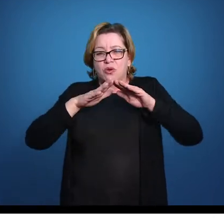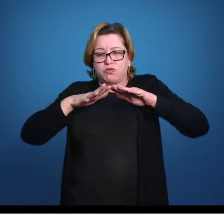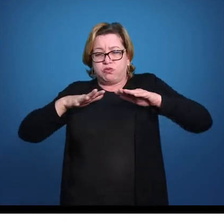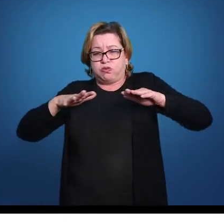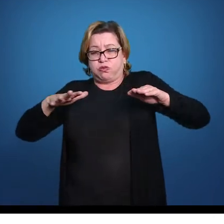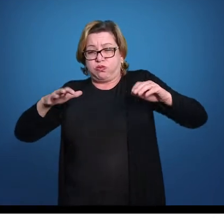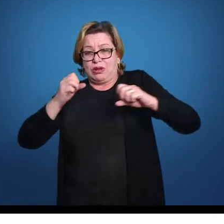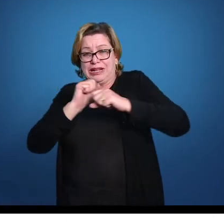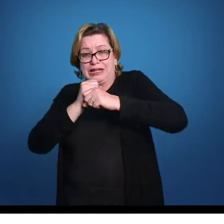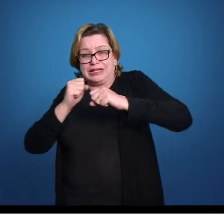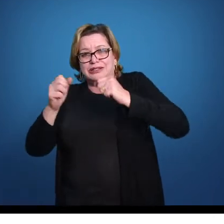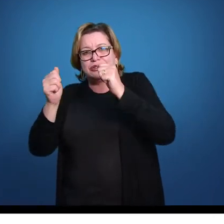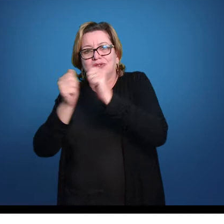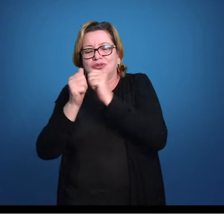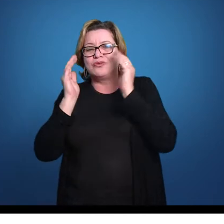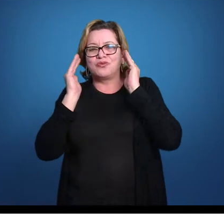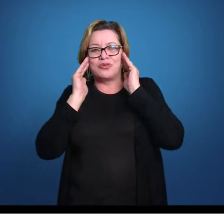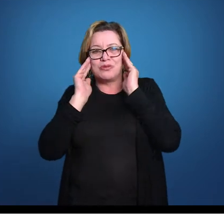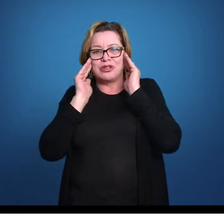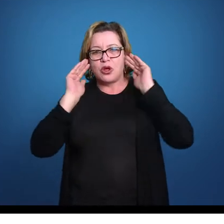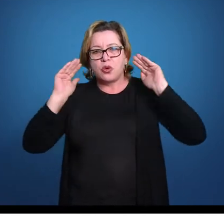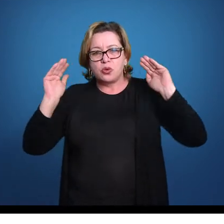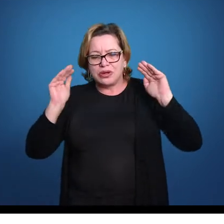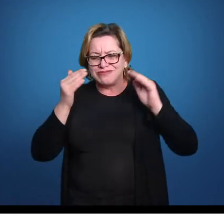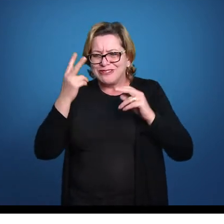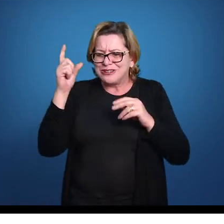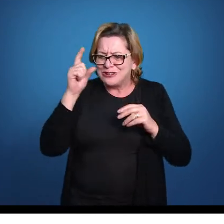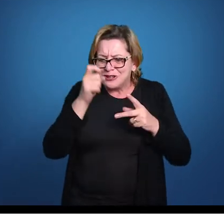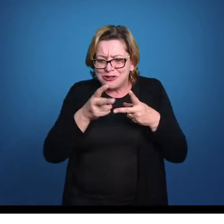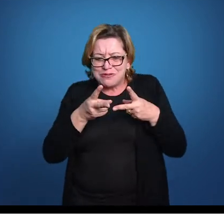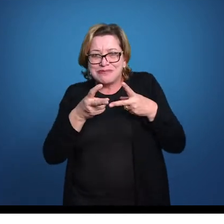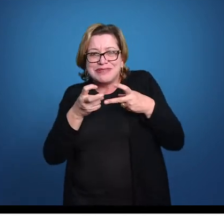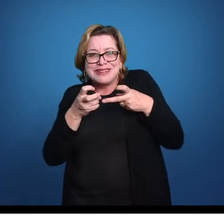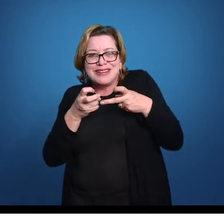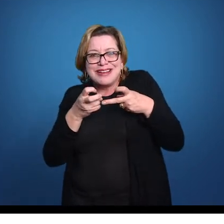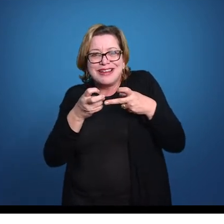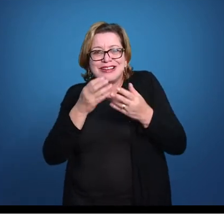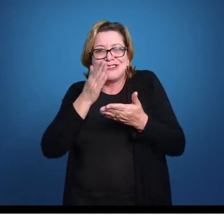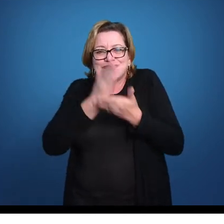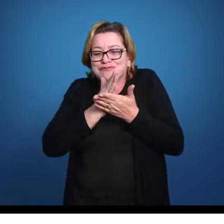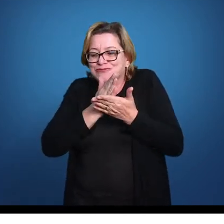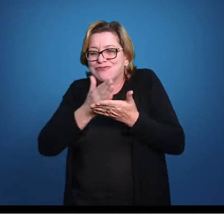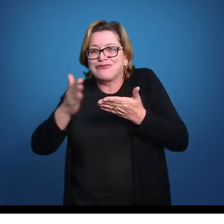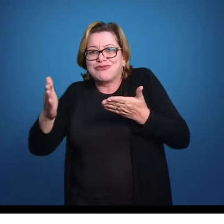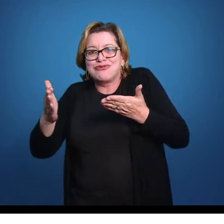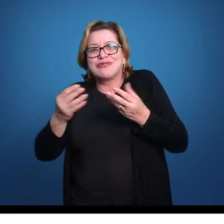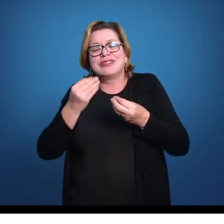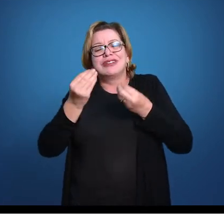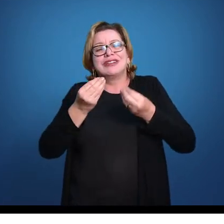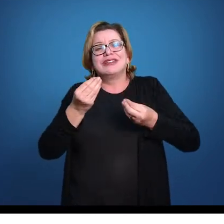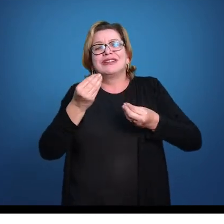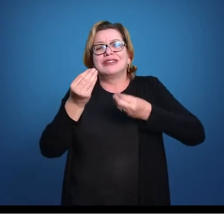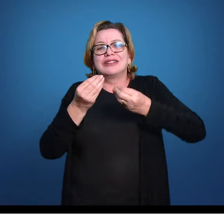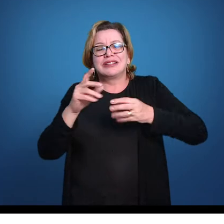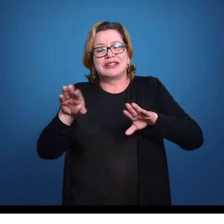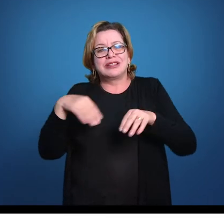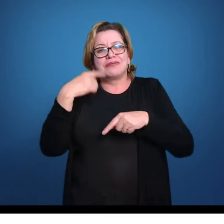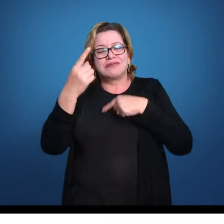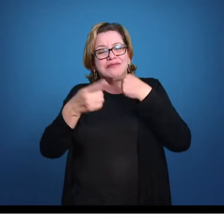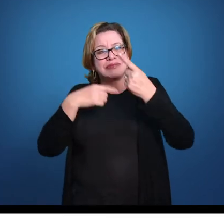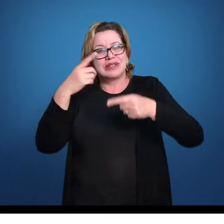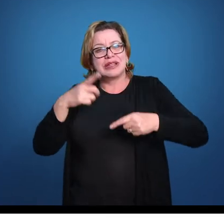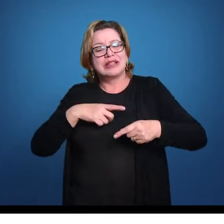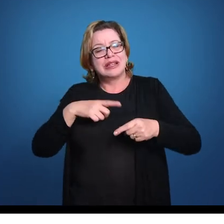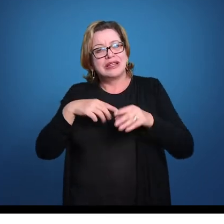até difícil definir onde termina a cabeça e começa a nadadeira peitoral. Depois nós temos as